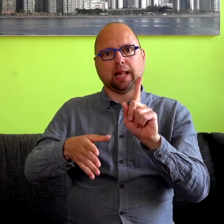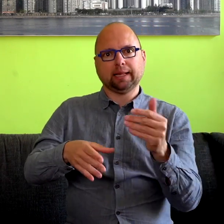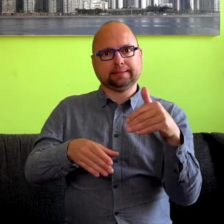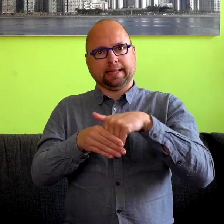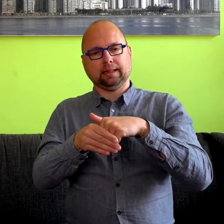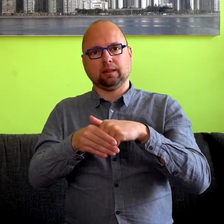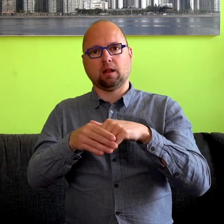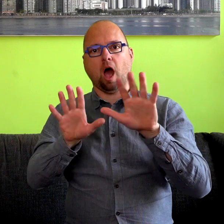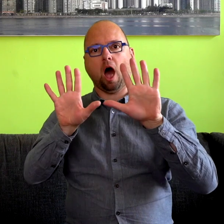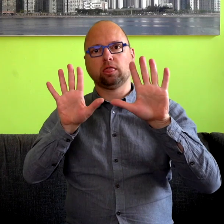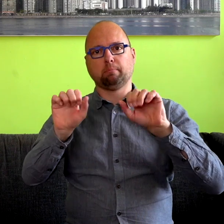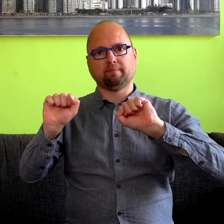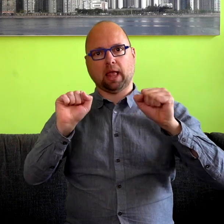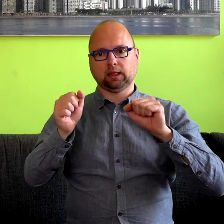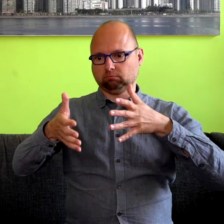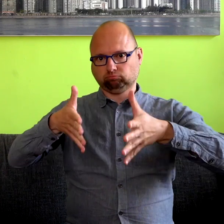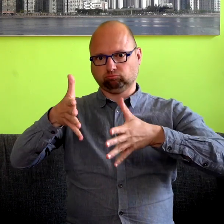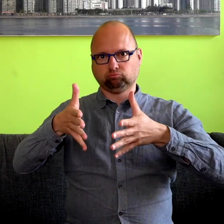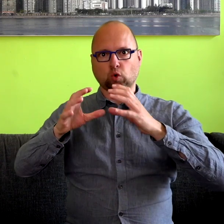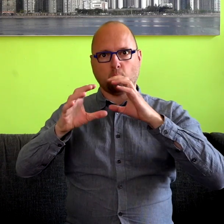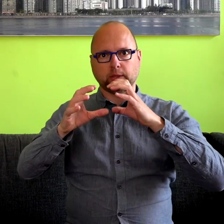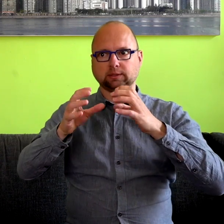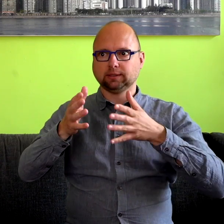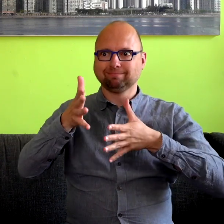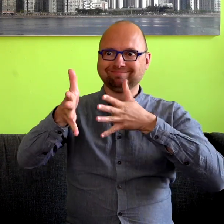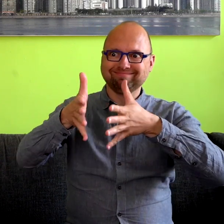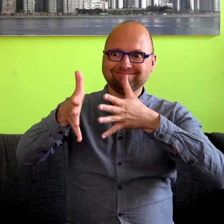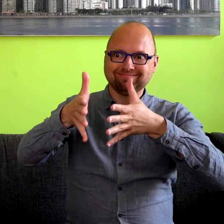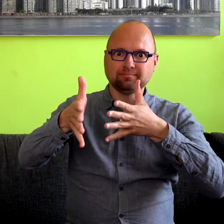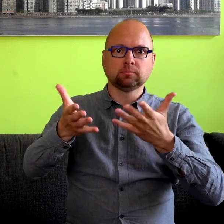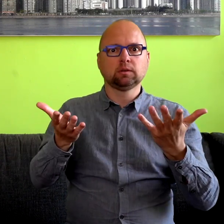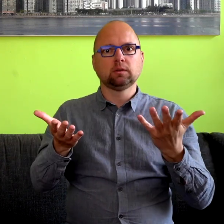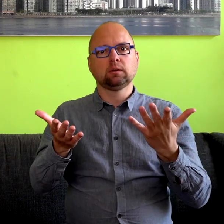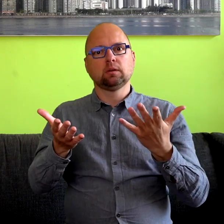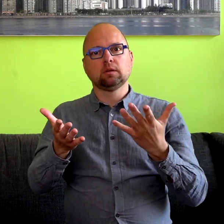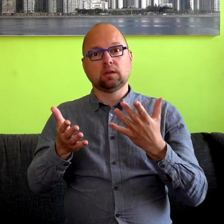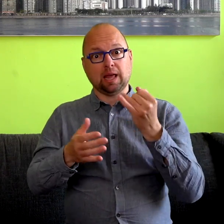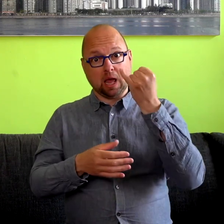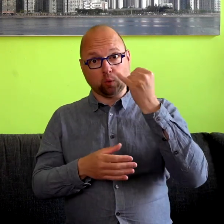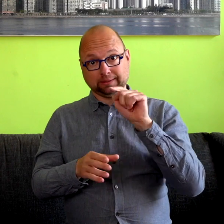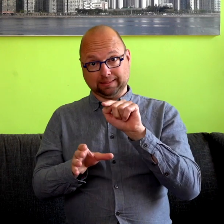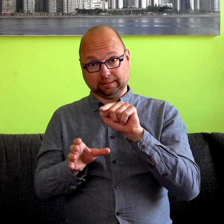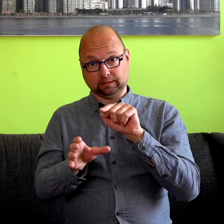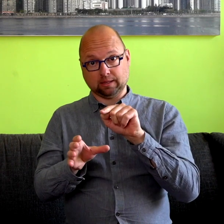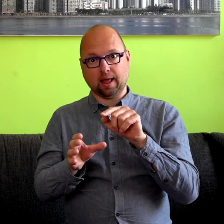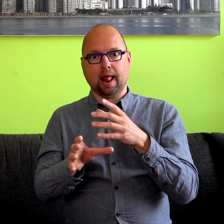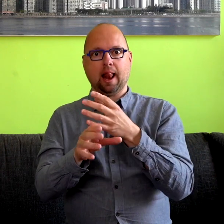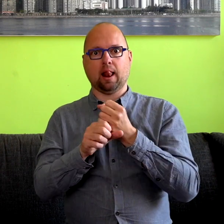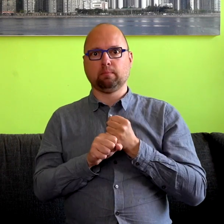om te communiceren. Dat helpt, dat kan een steuntje zijn bij het leren, bij het onthouden van die gebaren.